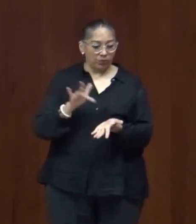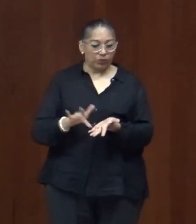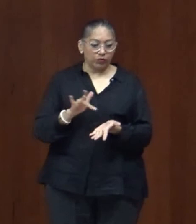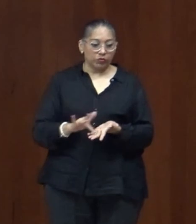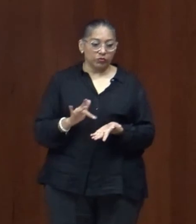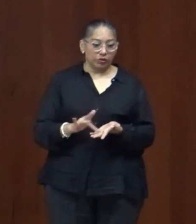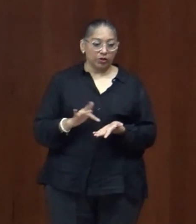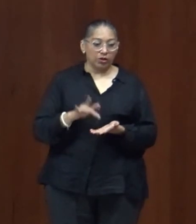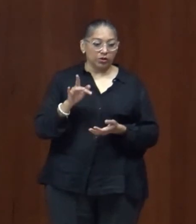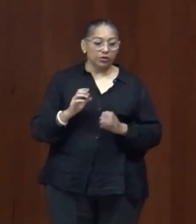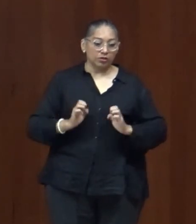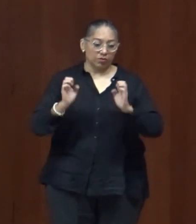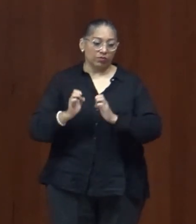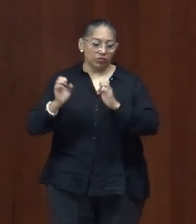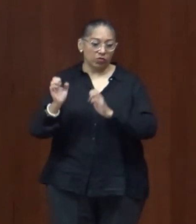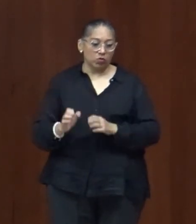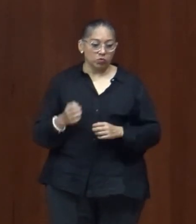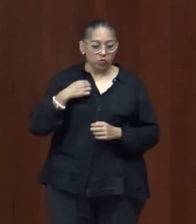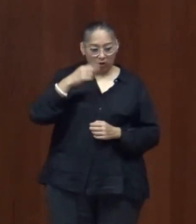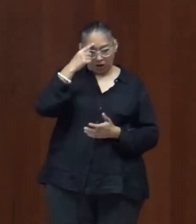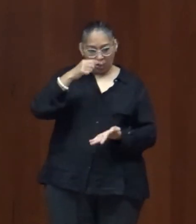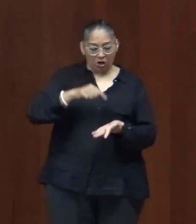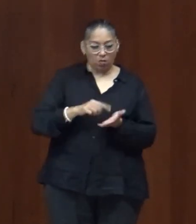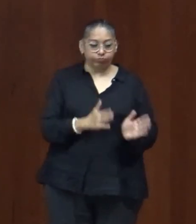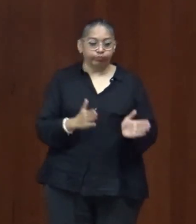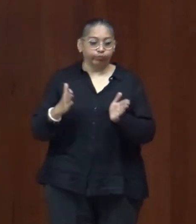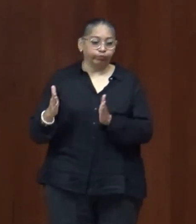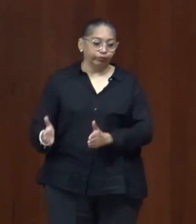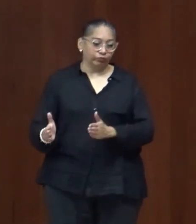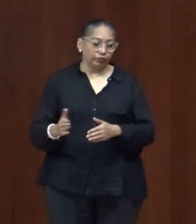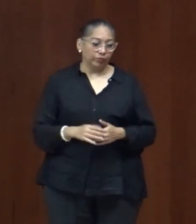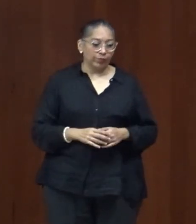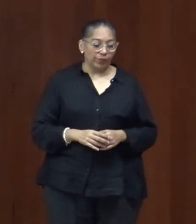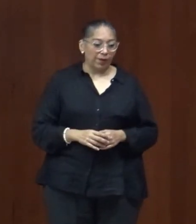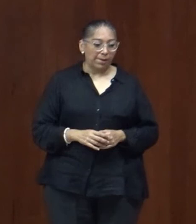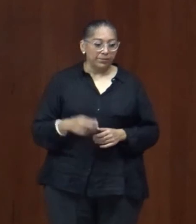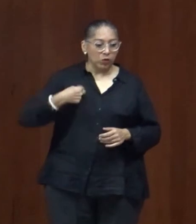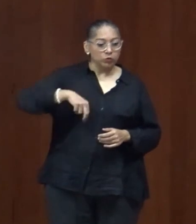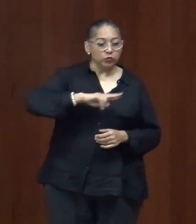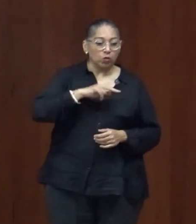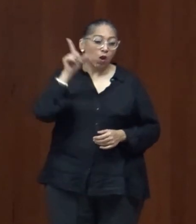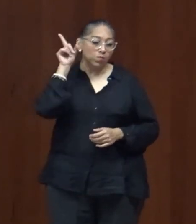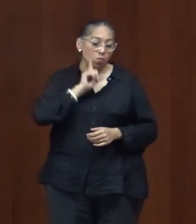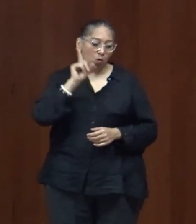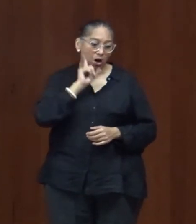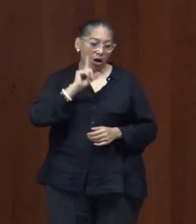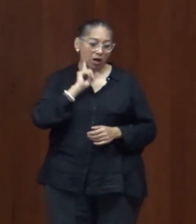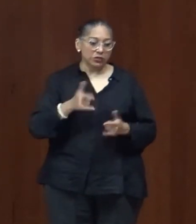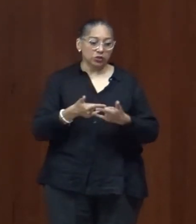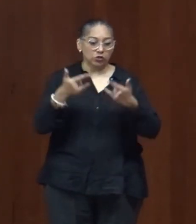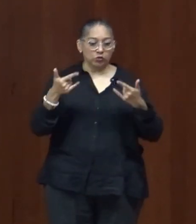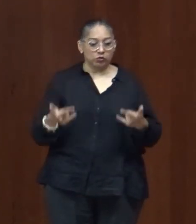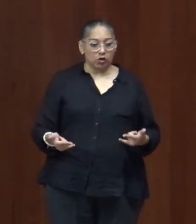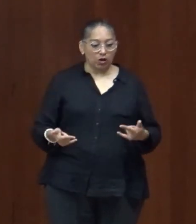las mujeres hemos presentado históricamente un nivel pues un poco más sofisticado y espero